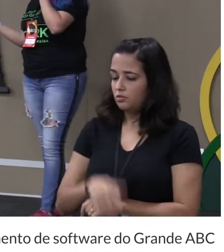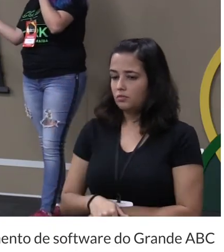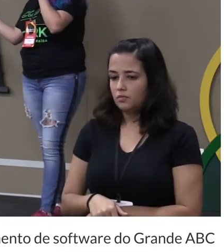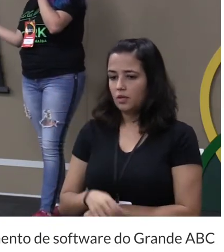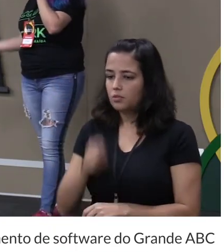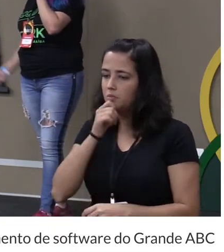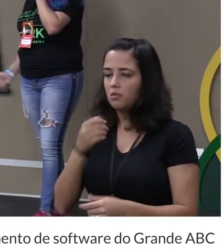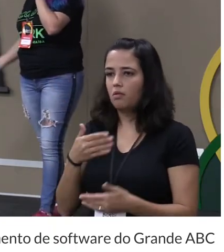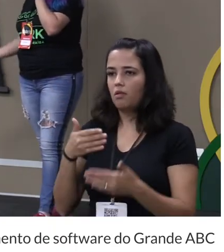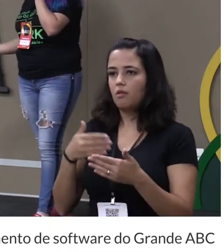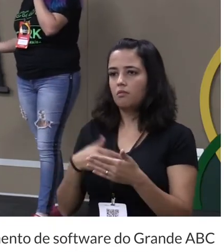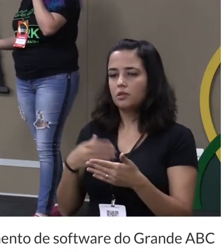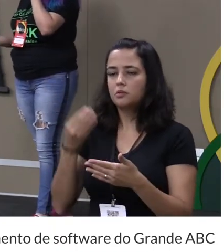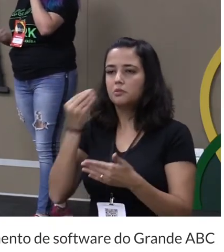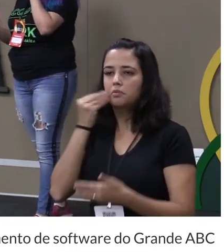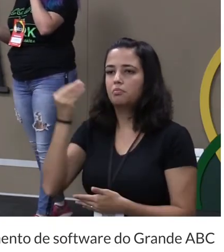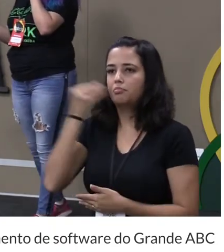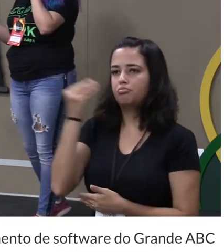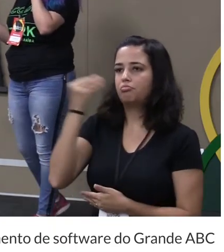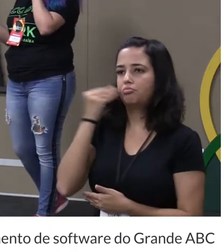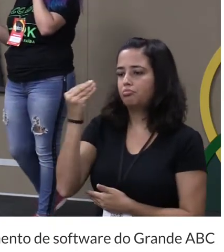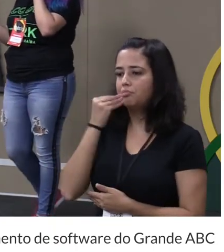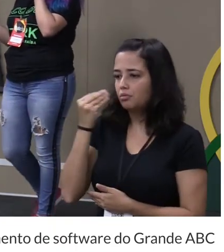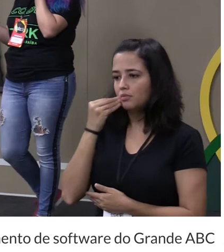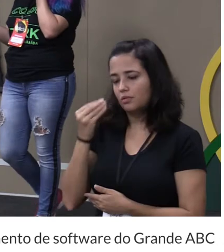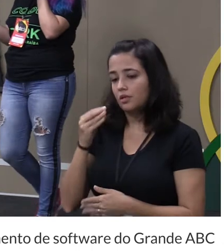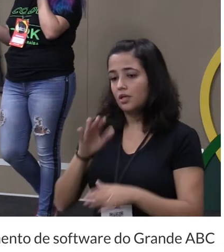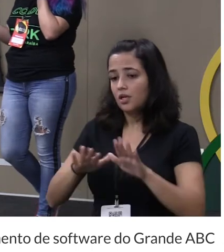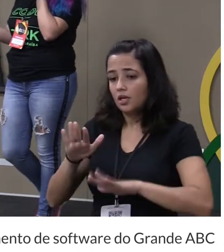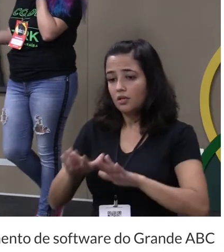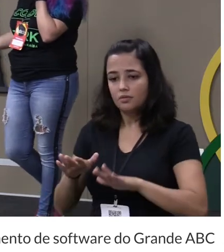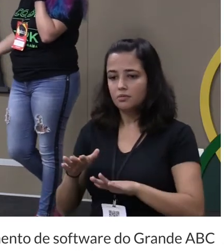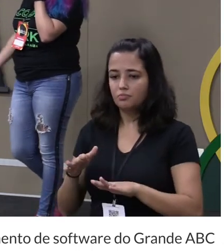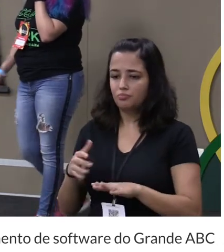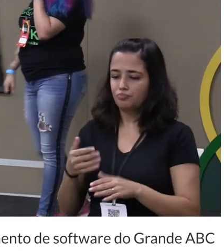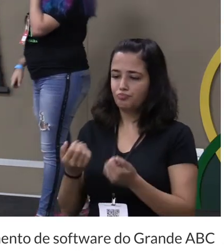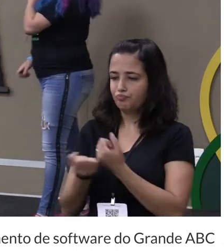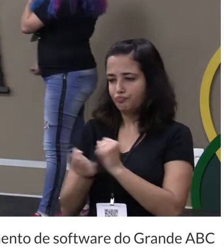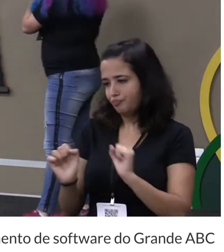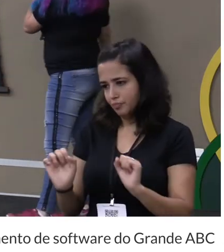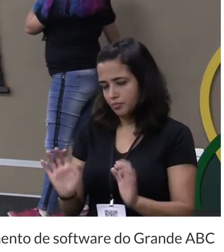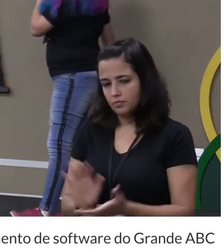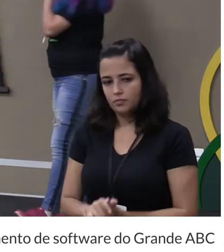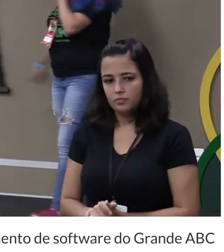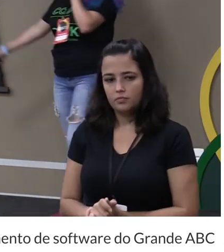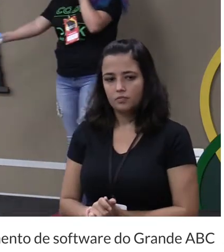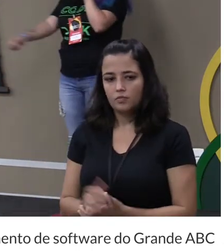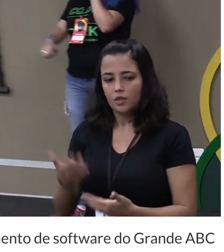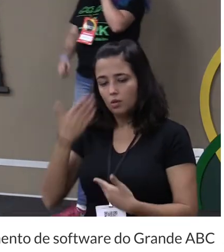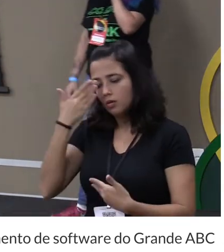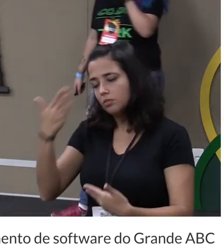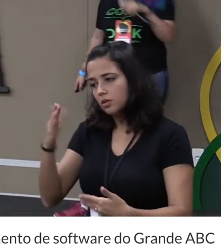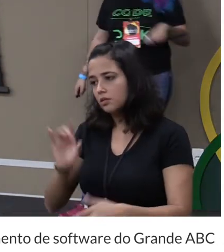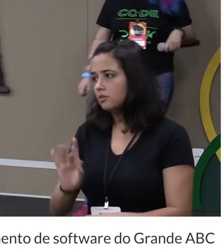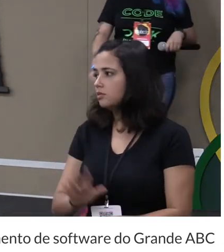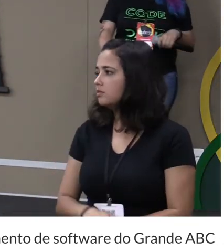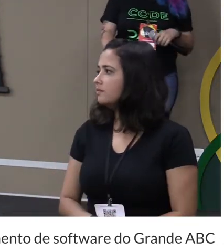ficar batendo a cabeça com coisa que às vezes vai ser um pouco inútil é isso obrigada